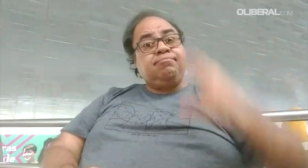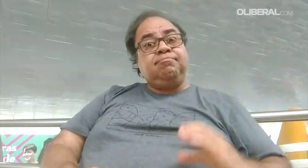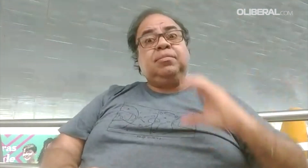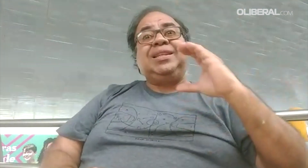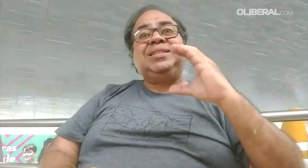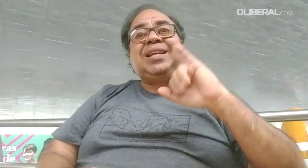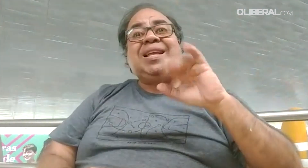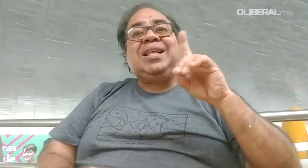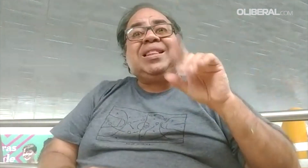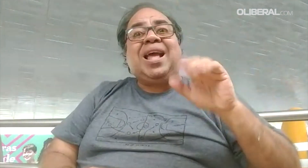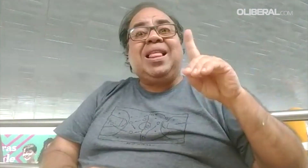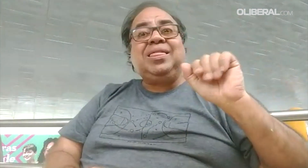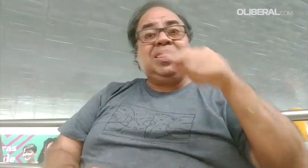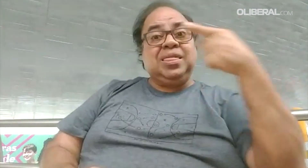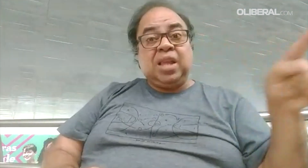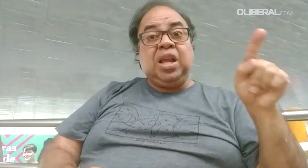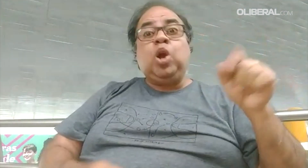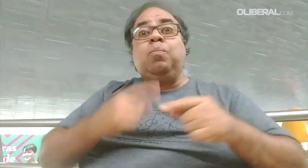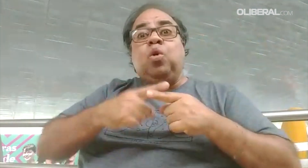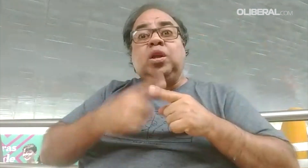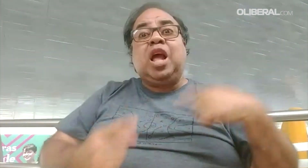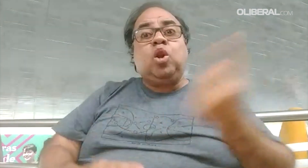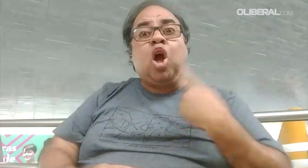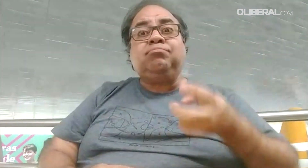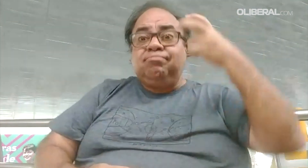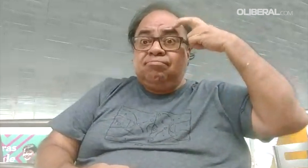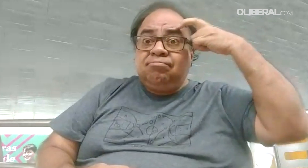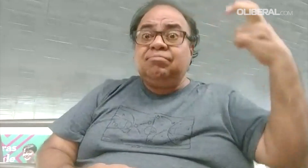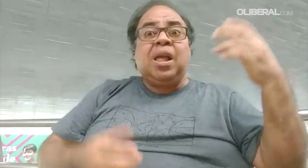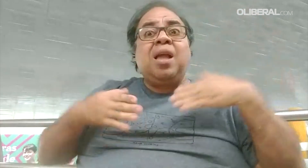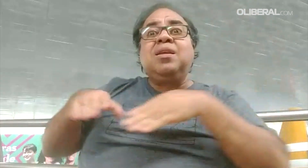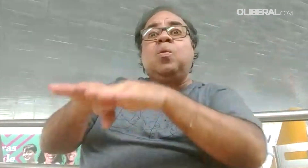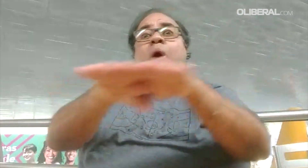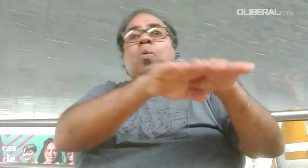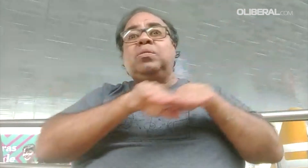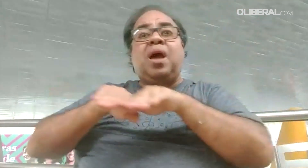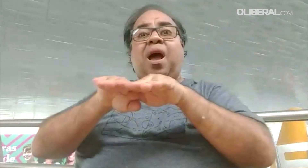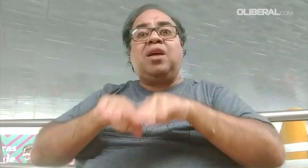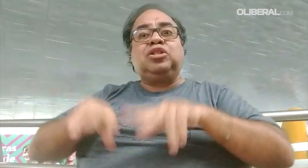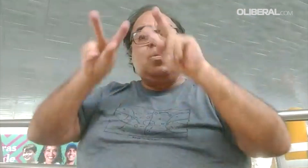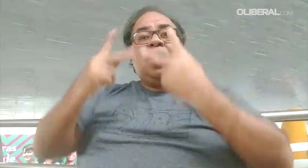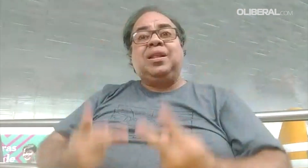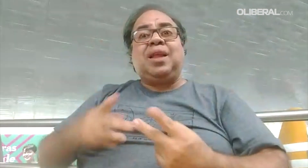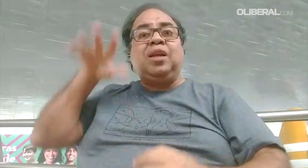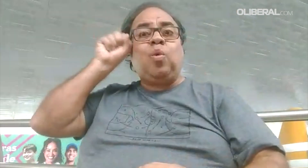inteligentes e conseguimos compreender, assim como qualquer ser humano. Os surdos, eles também leem, eles também escrevem e eles compreendem.